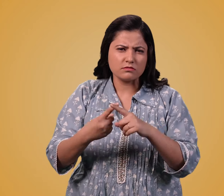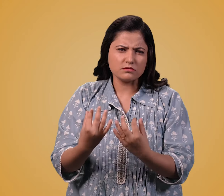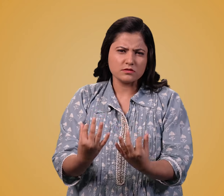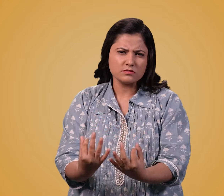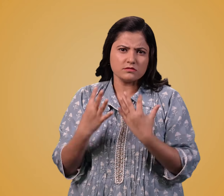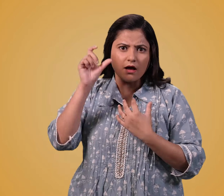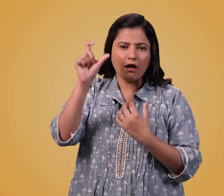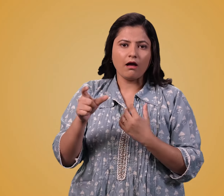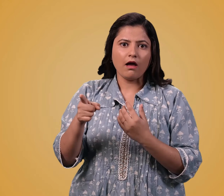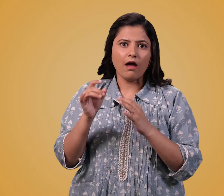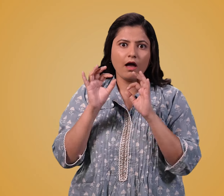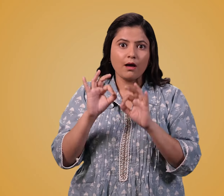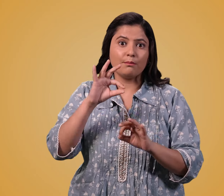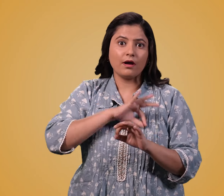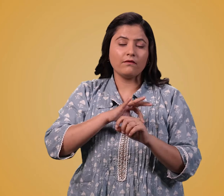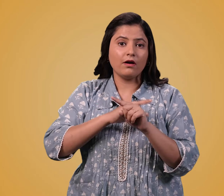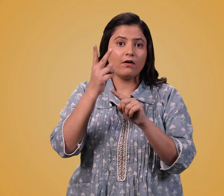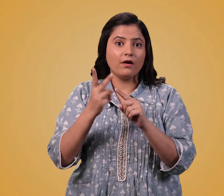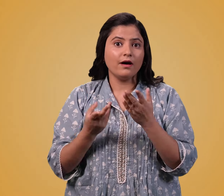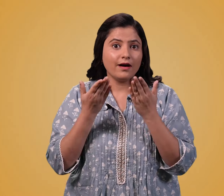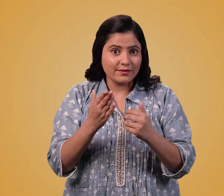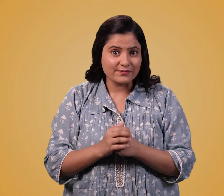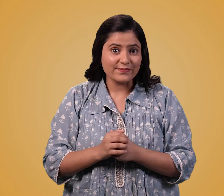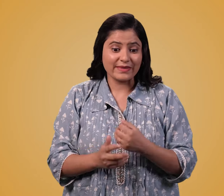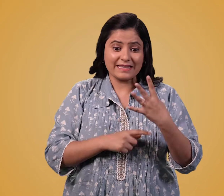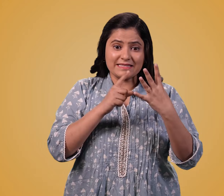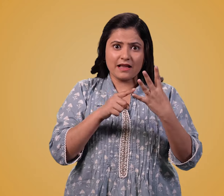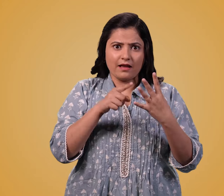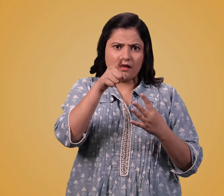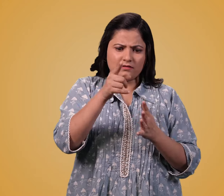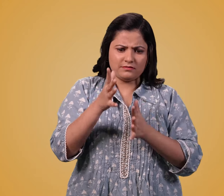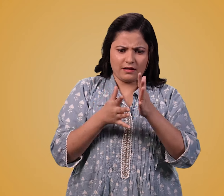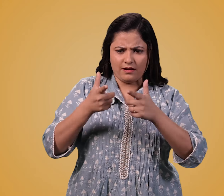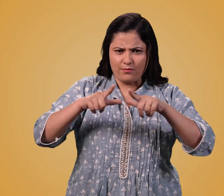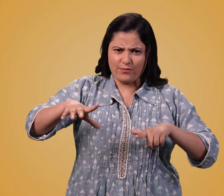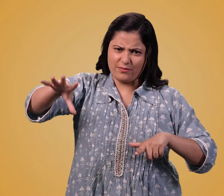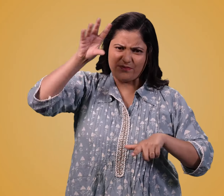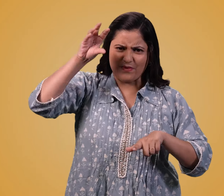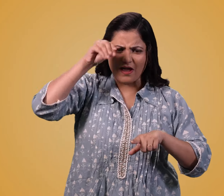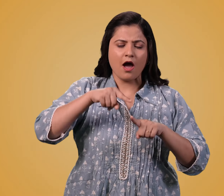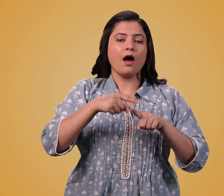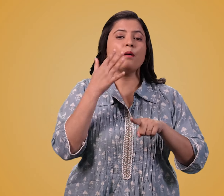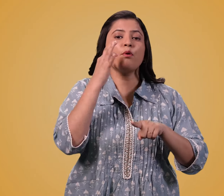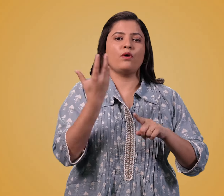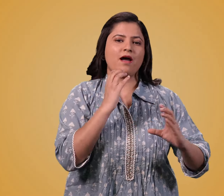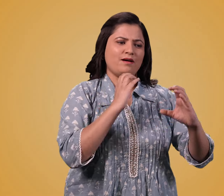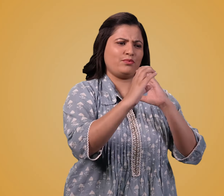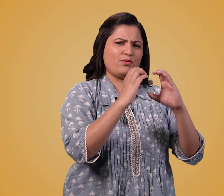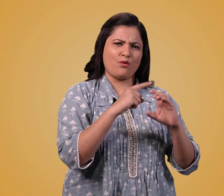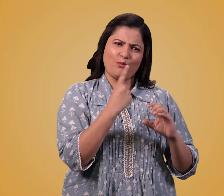और एक नया कोशल्य प्राप्त कर सकते हैं सांकेतिक भाषा केवल संचार के